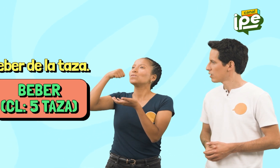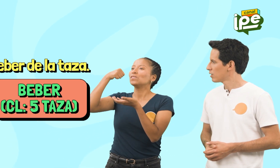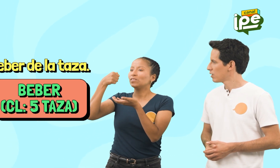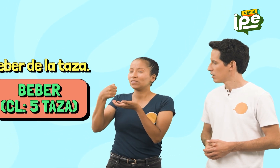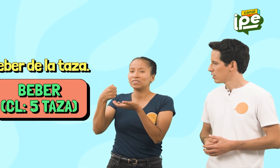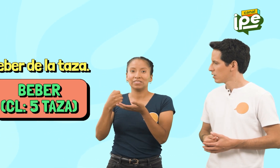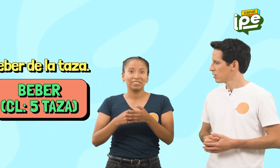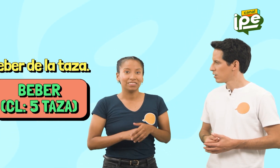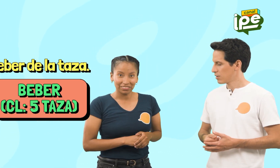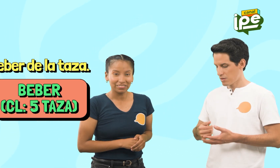Beber de la taza.